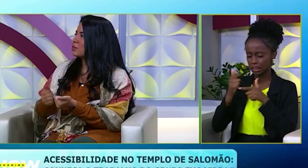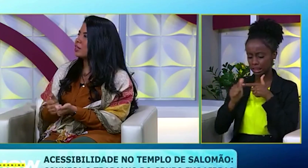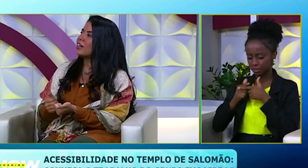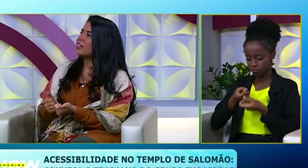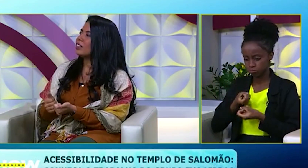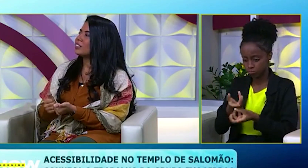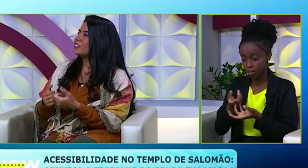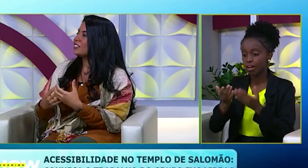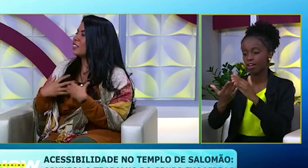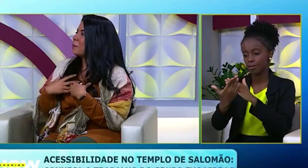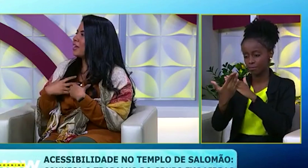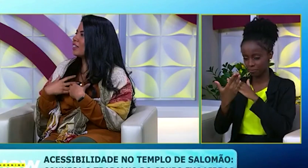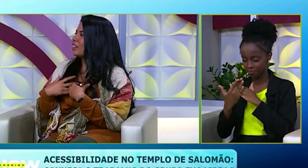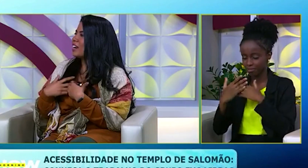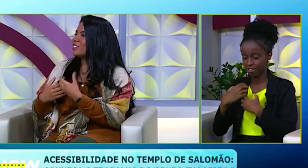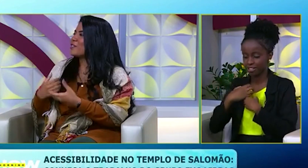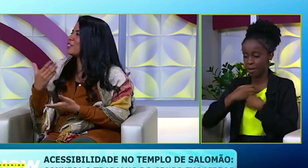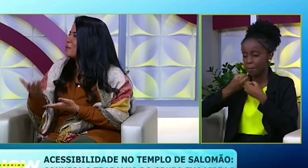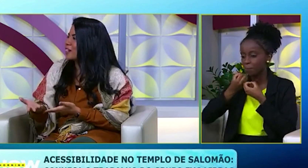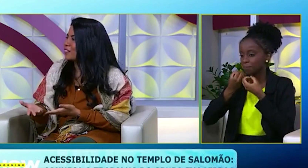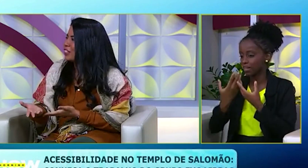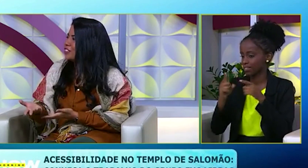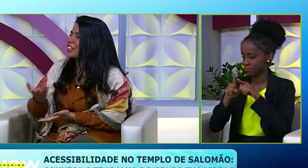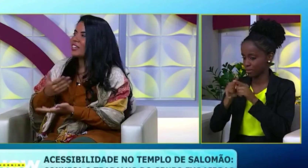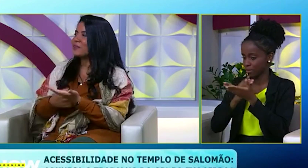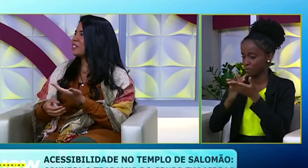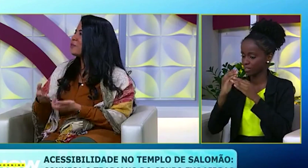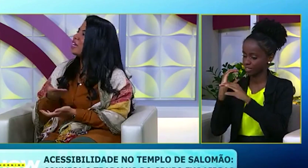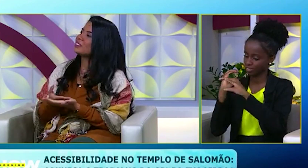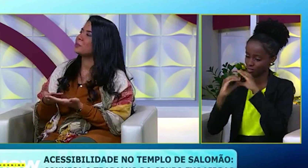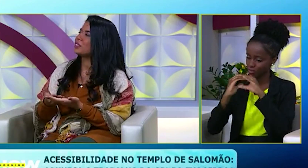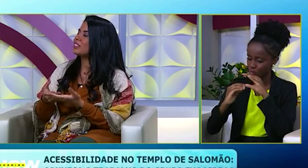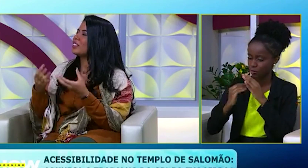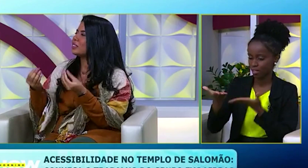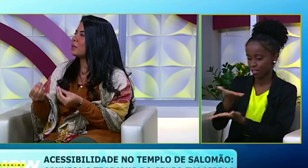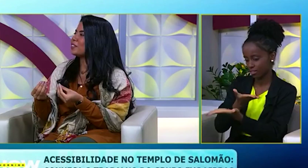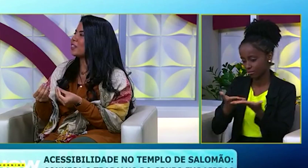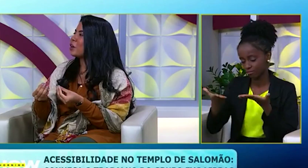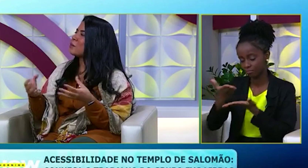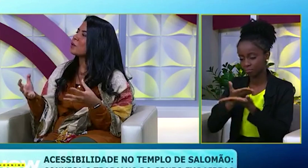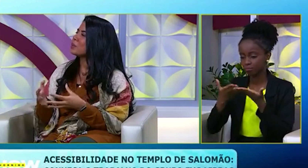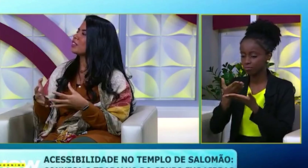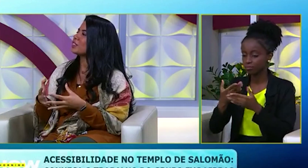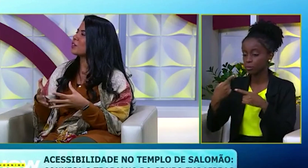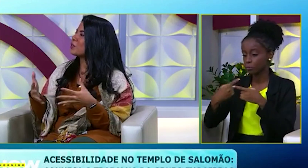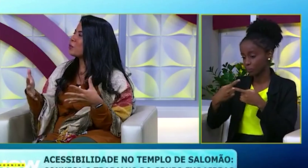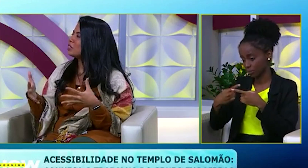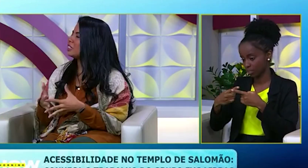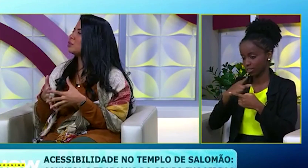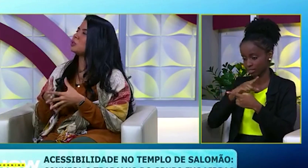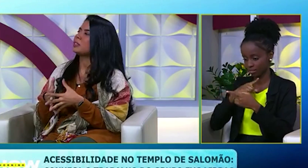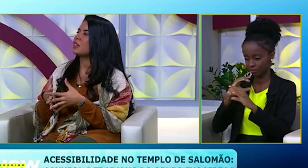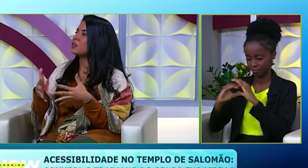e me ajudar. Então, eles se sentem bem. Aí, eles começam a comunicar com a gente e vice-versa, porque eles receberam, assim, uma comunicação. Agora,